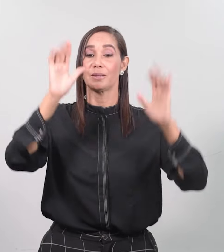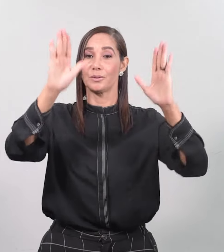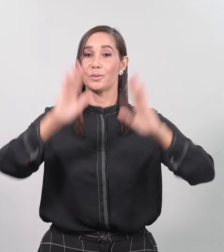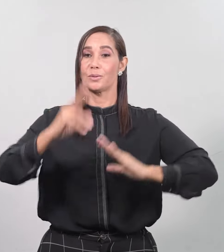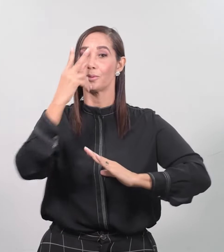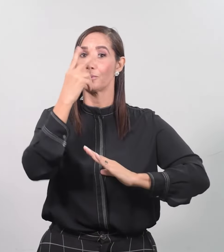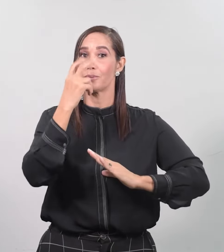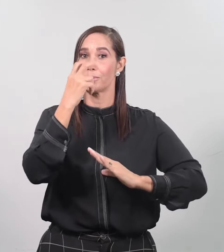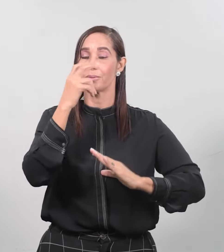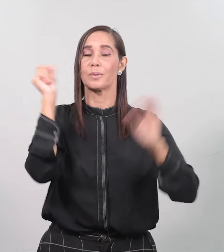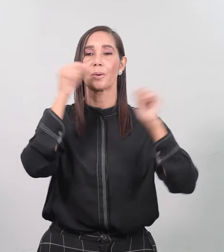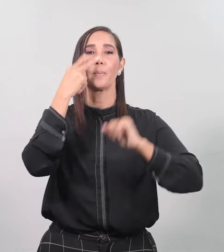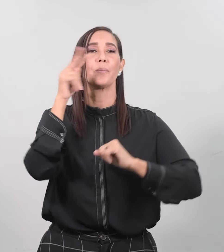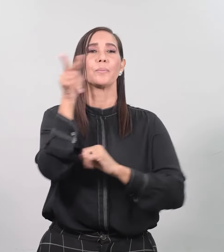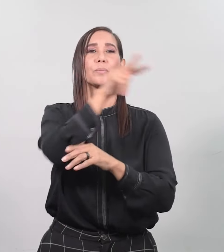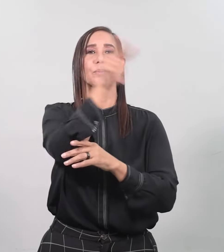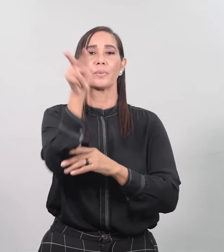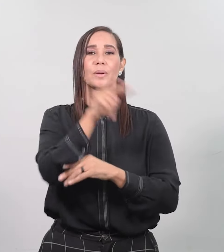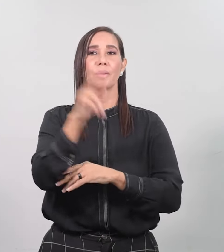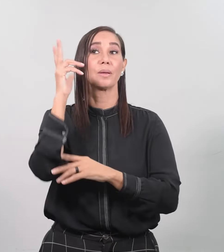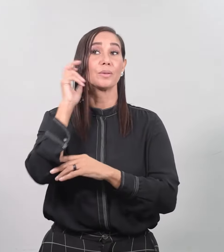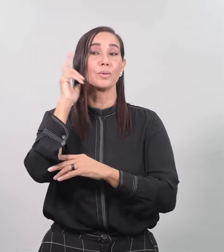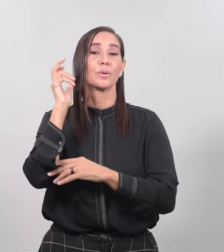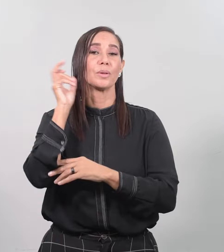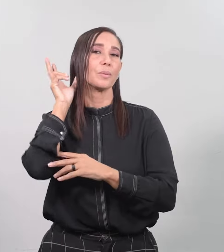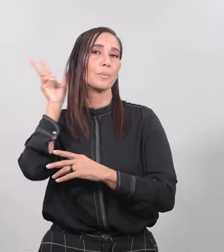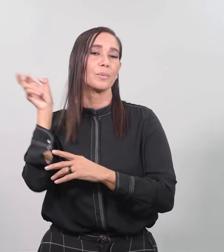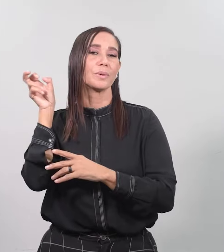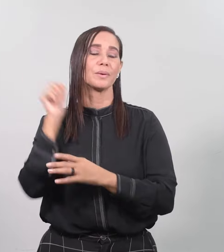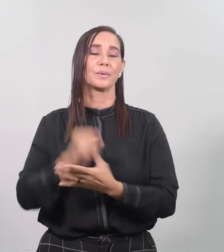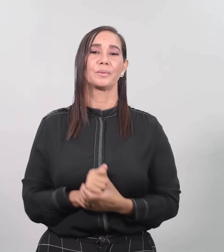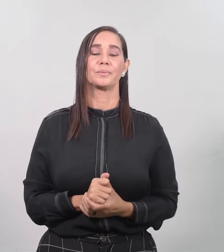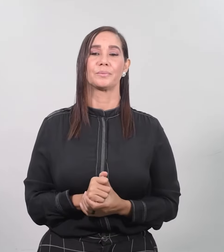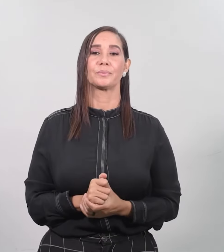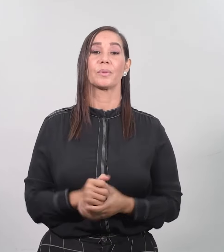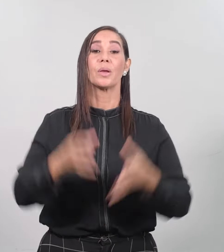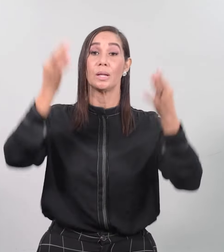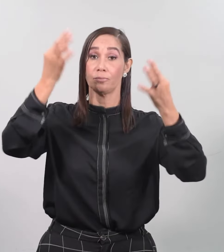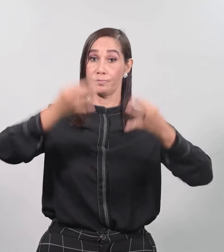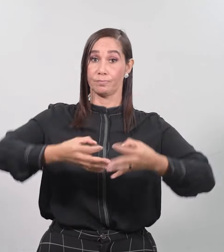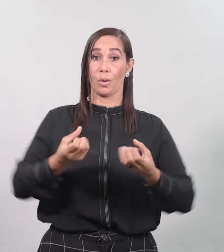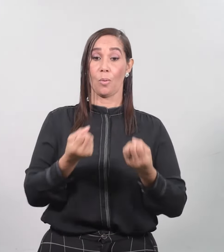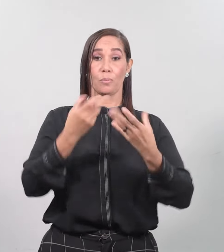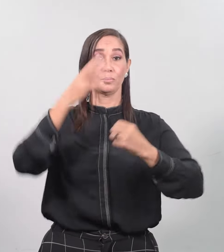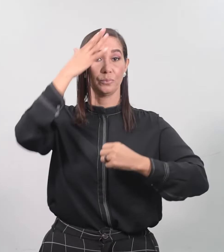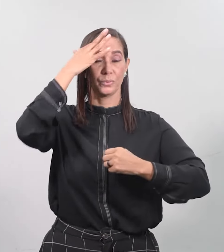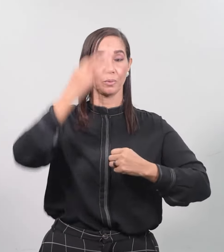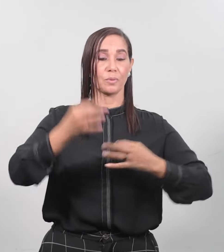Porque ven Y sus oídos porque oyen Les aseguro que muchos profetas y justos